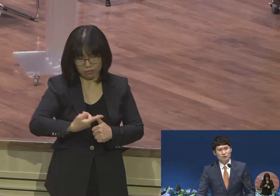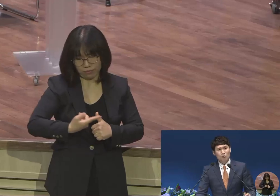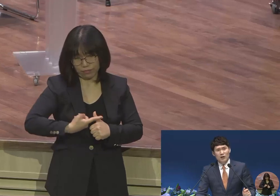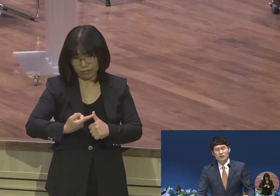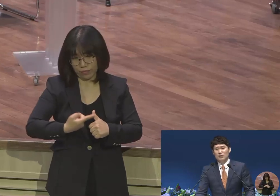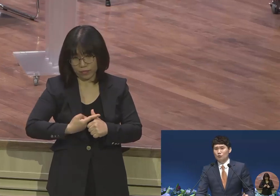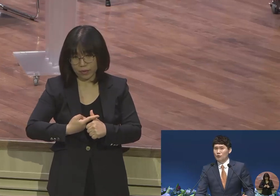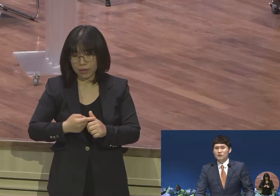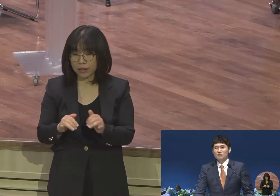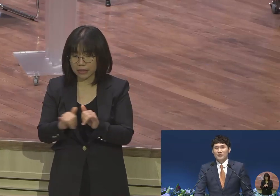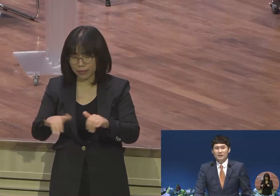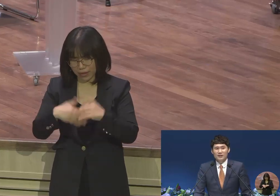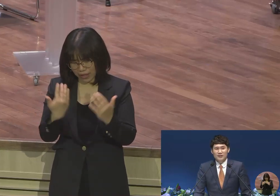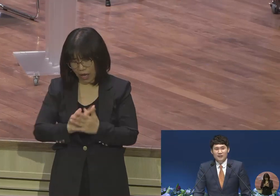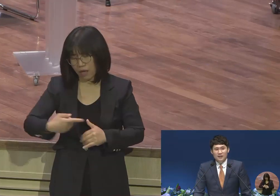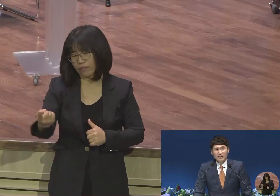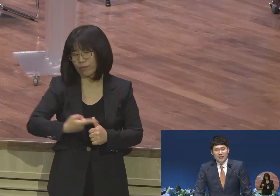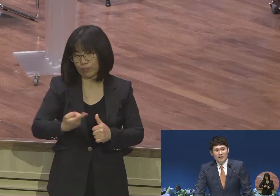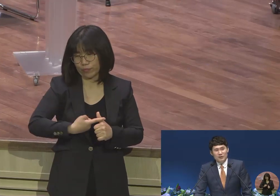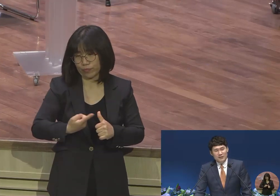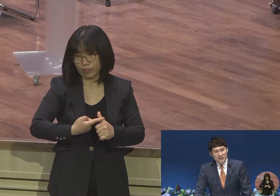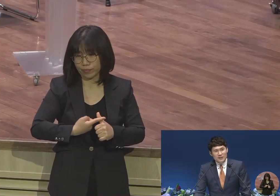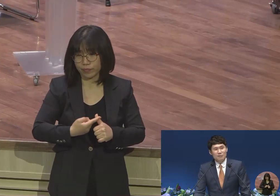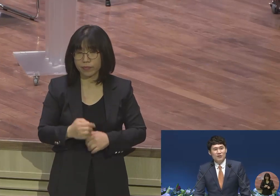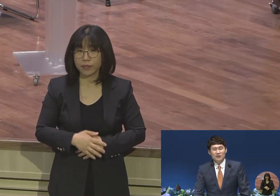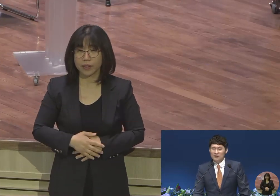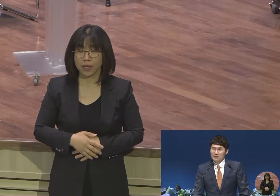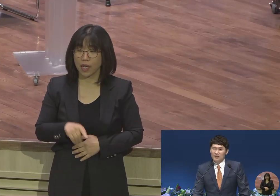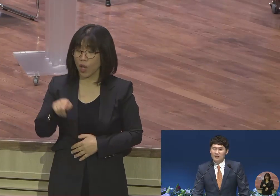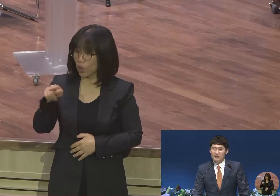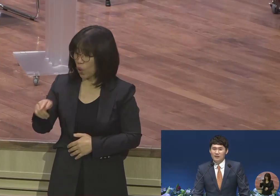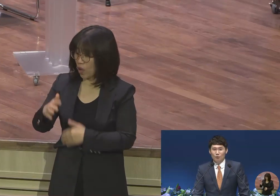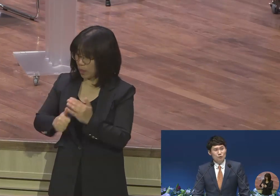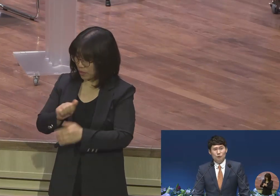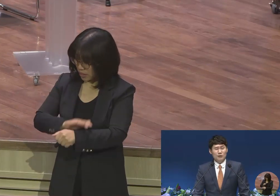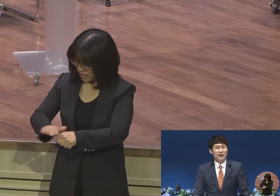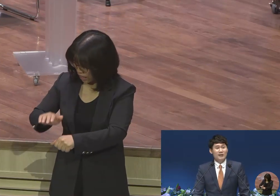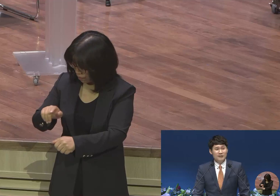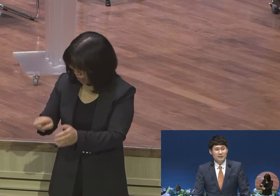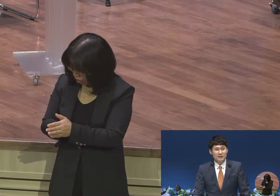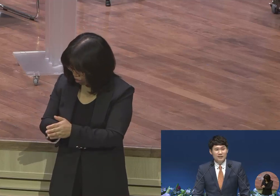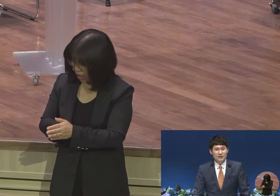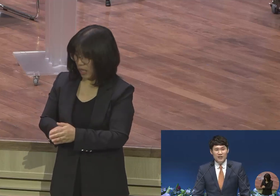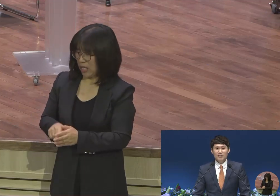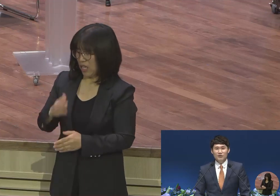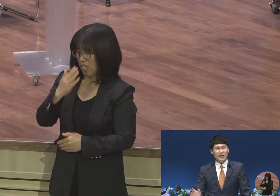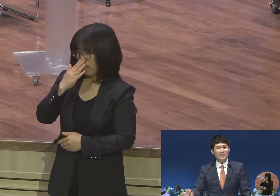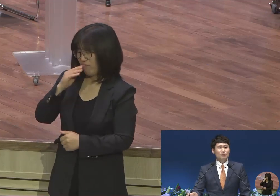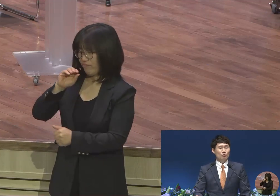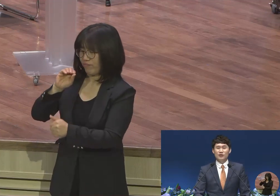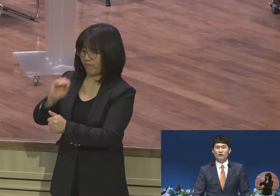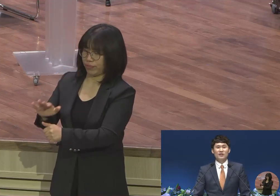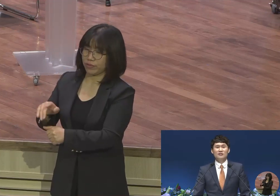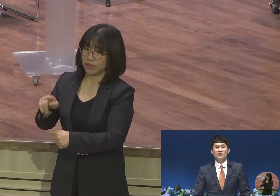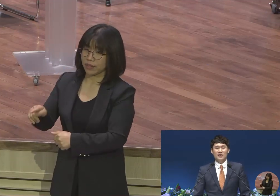손가락질하고 욕했습니다 하나님을 그렇게 잘 믿는 것 같더니 꼴 좋다 네가 믿는 하나님이 도대체 어디 있느냐